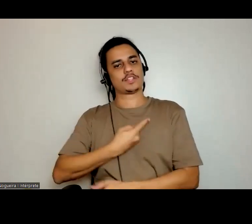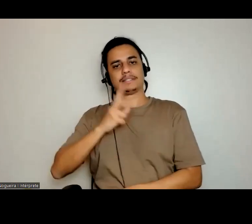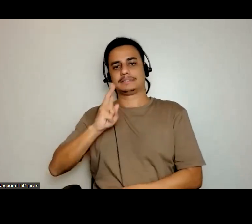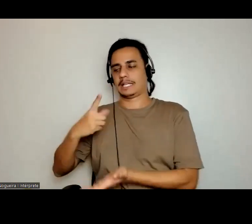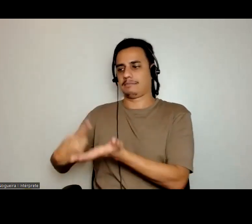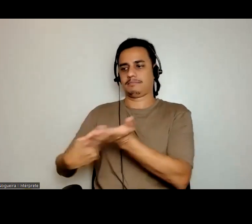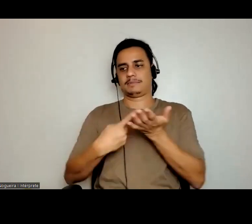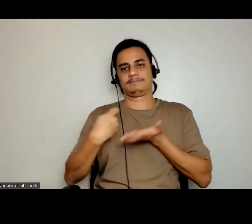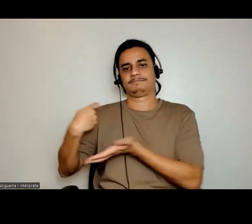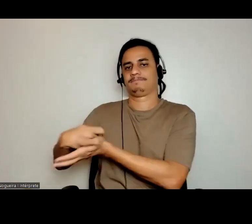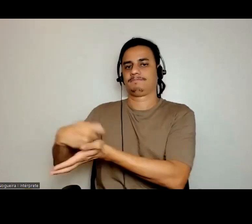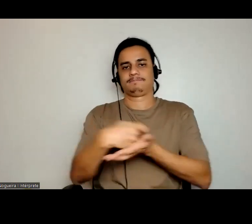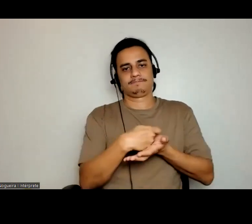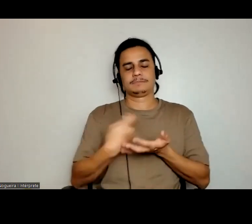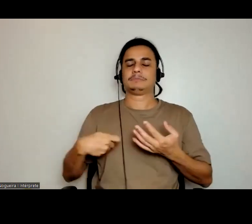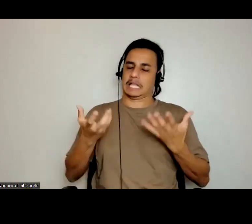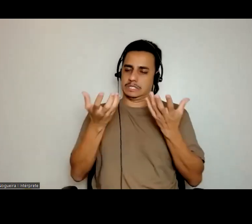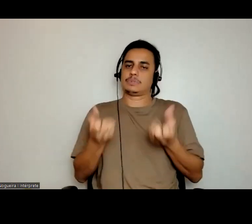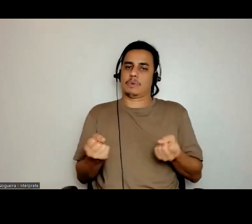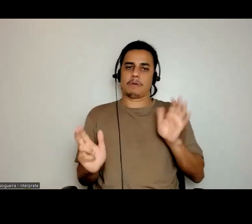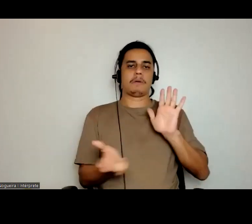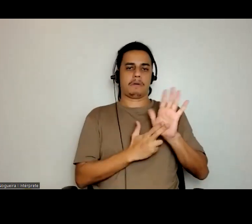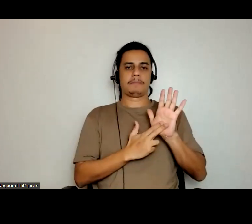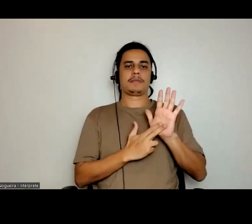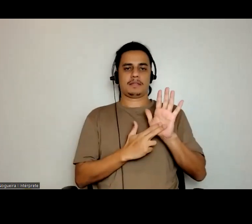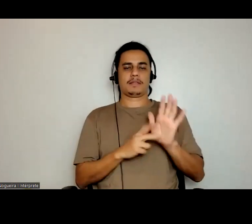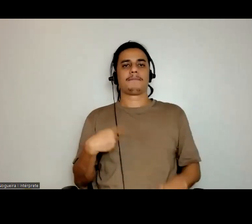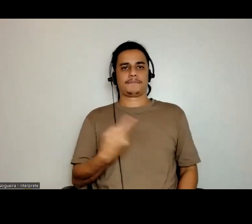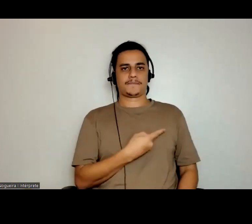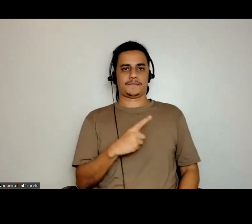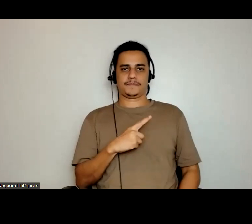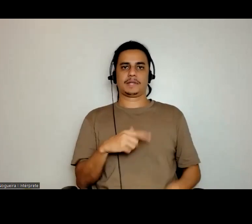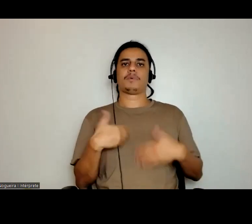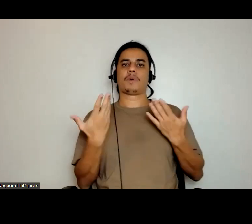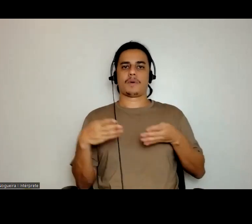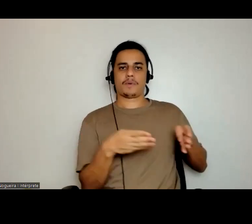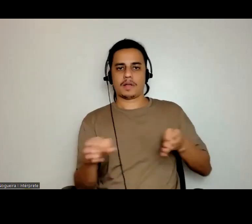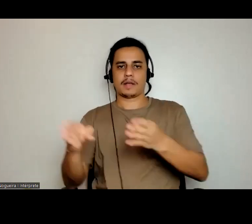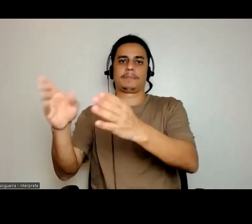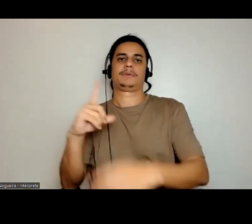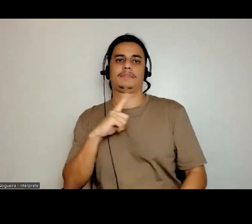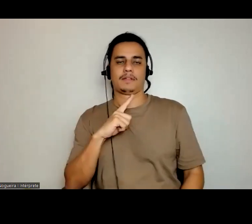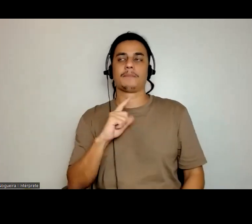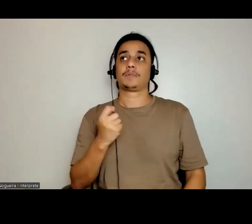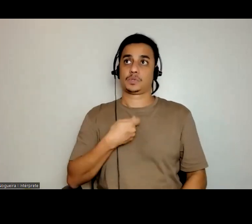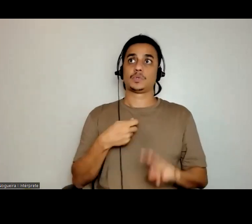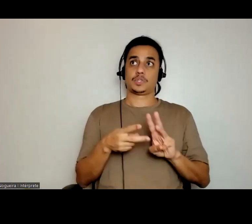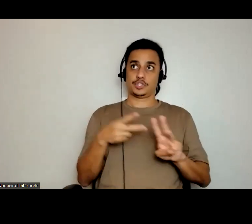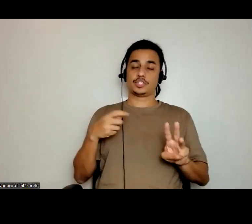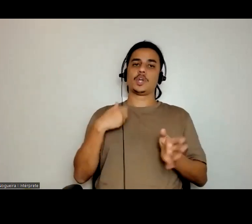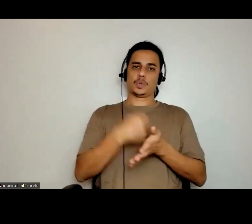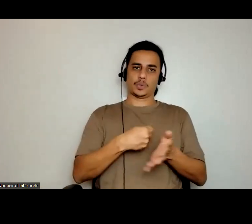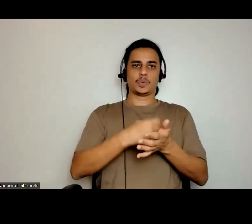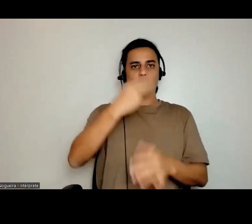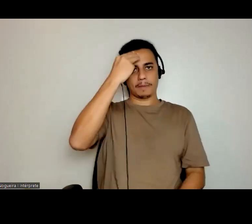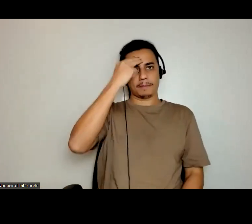Então, assumamos essa arbitrariedade. trairiedade. Em qual sentido que nós queremos ter? Eu, como indígena, além de lutar pela memória